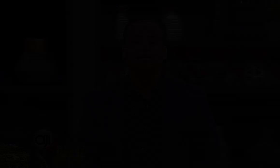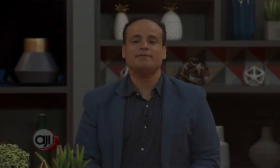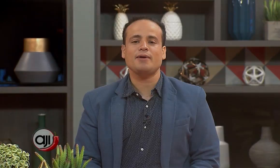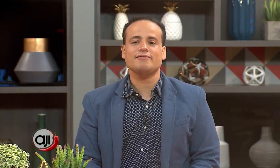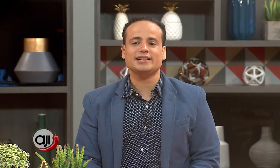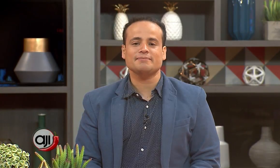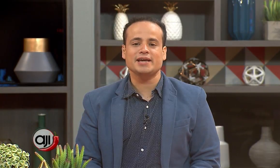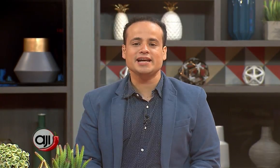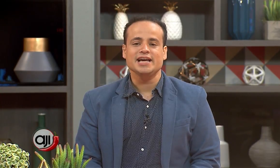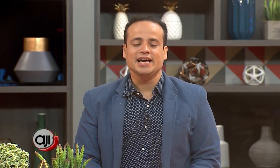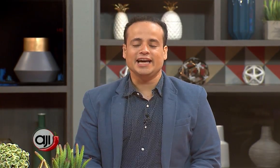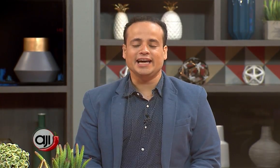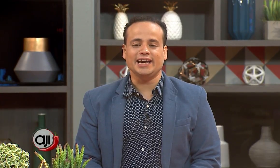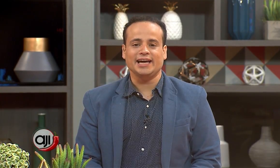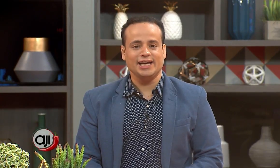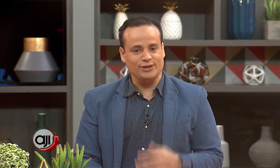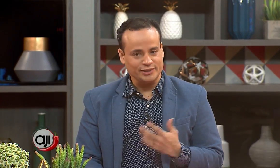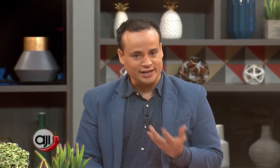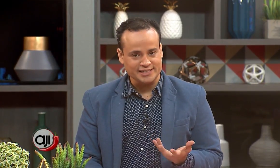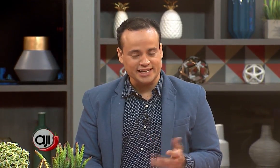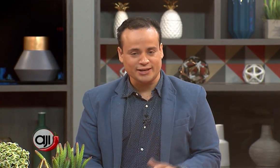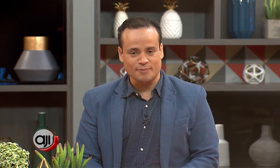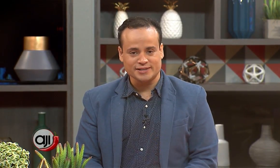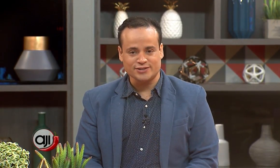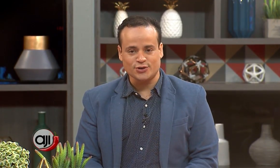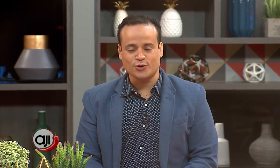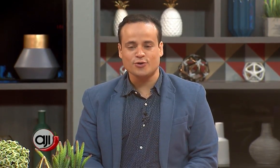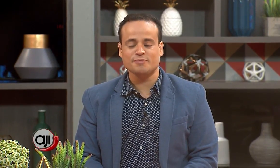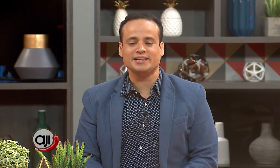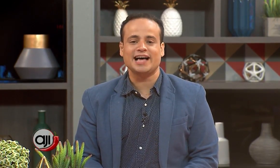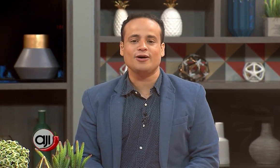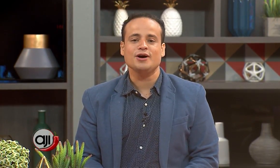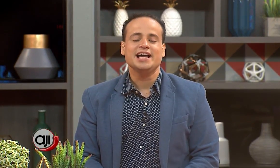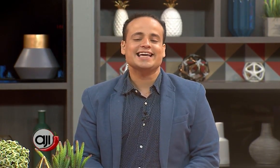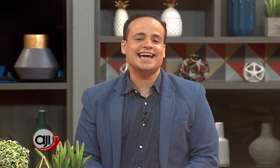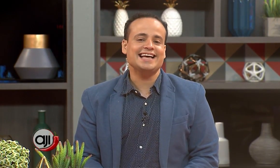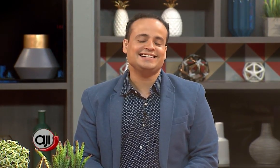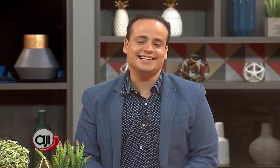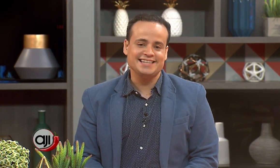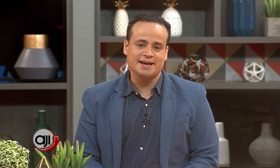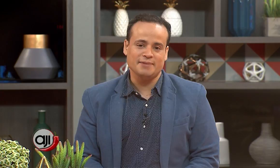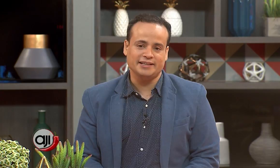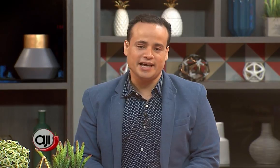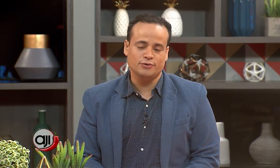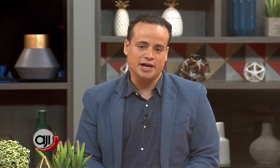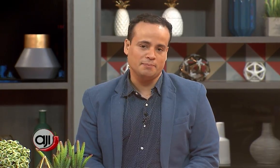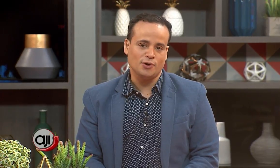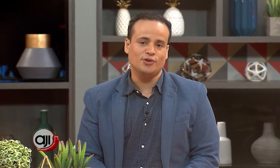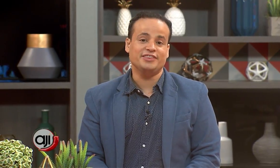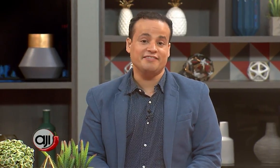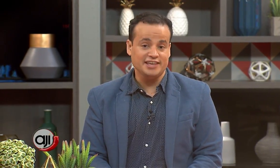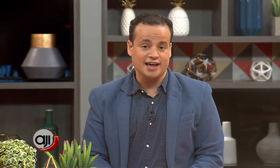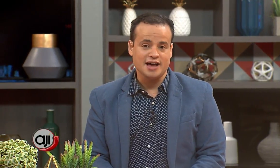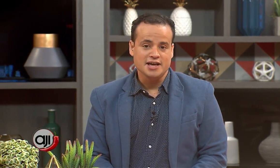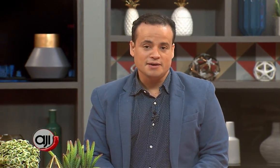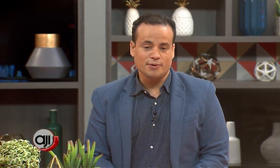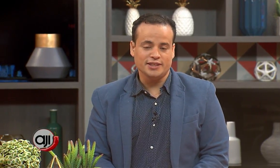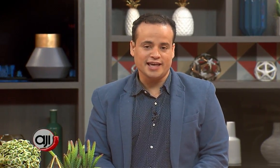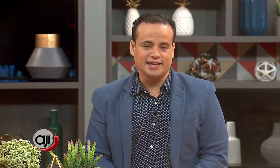Vamos a hablar también en nuestra siguiente conversación con un invitado que sencillamente es un ejemplo de vida pues día a día